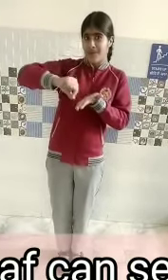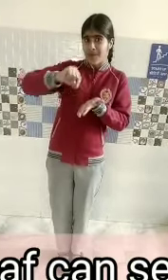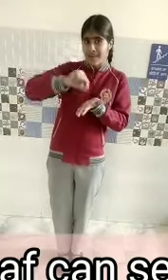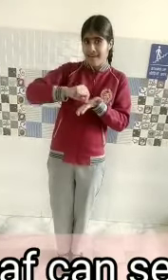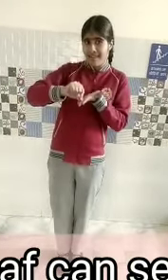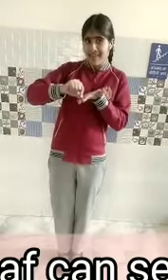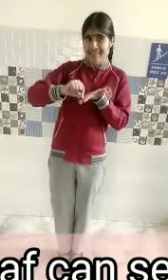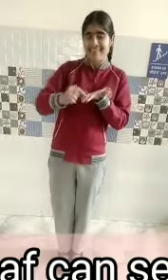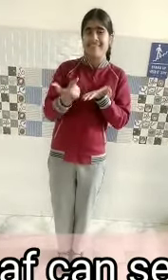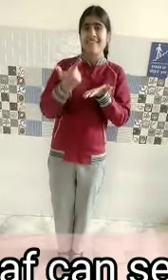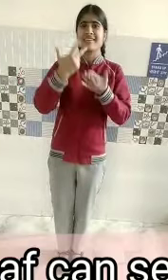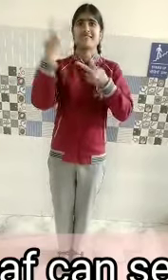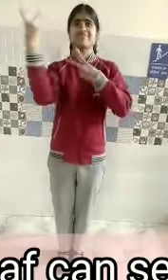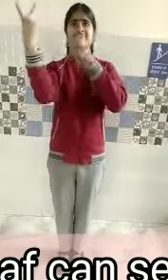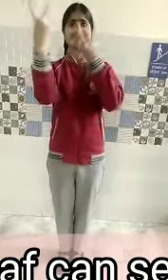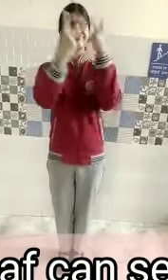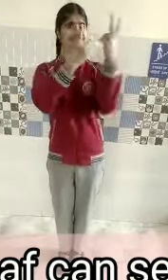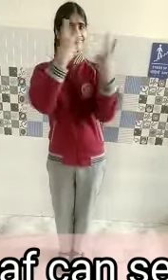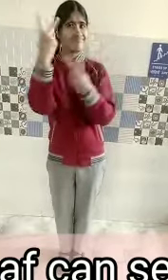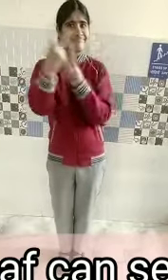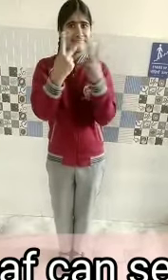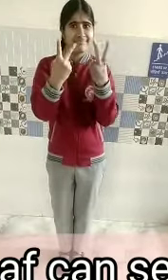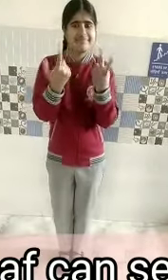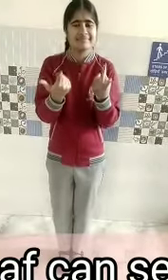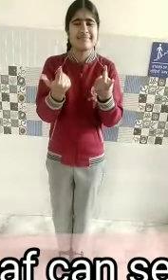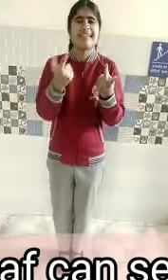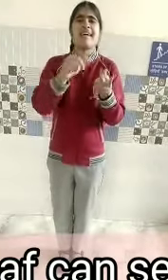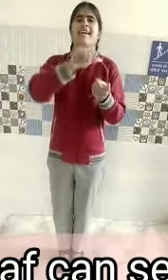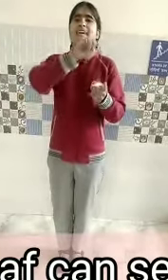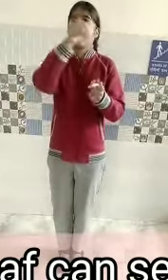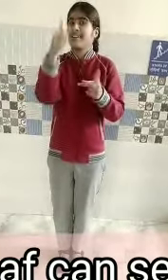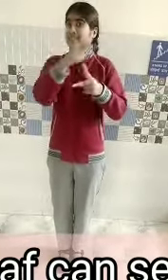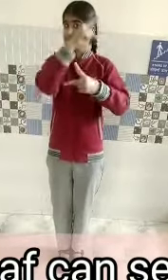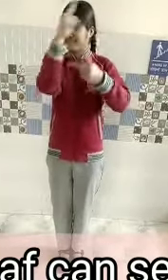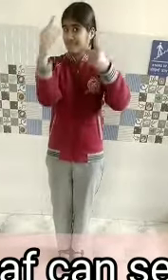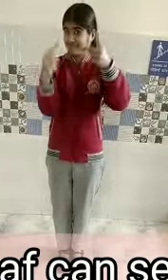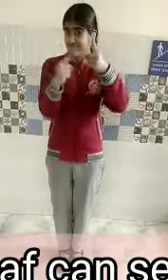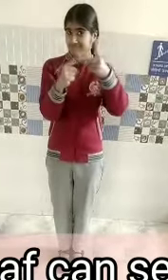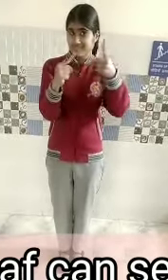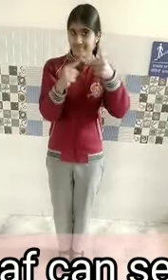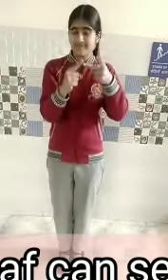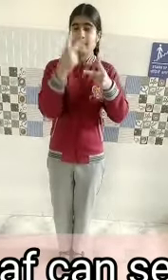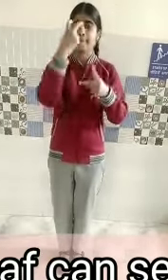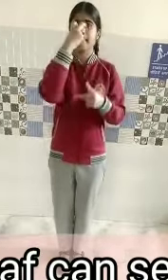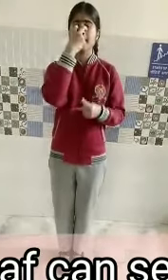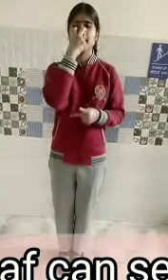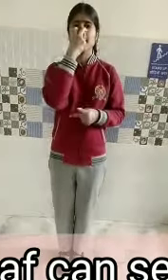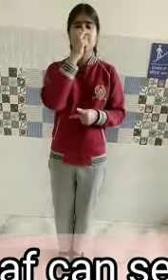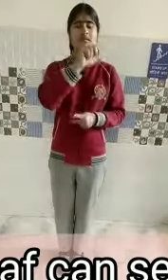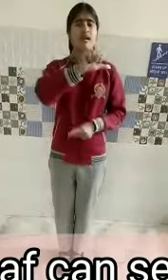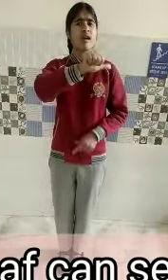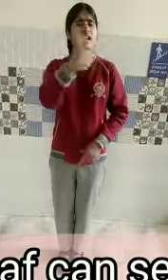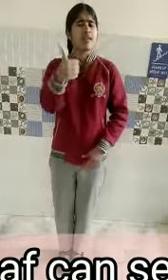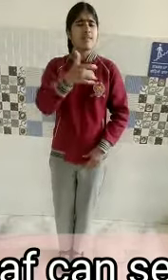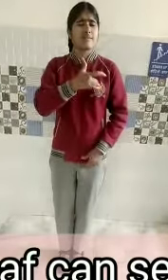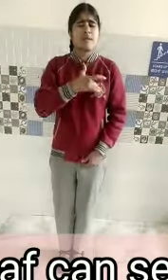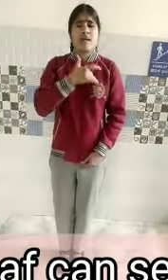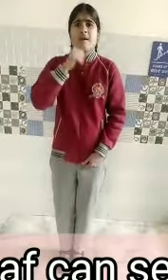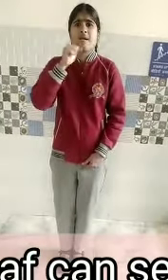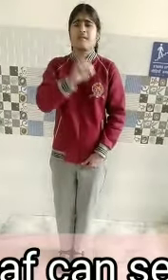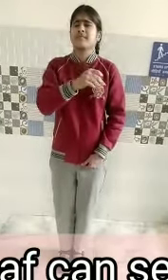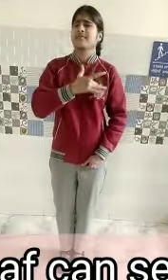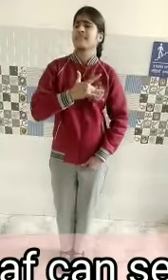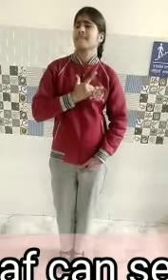میرا خدا بڑا ہے آتی ہے آنی آتو کر ان